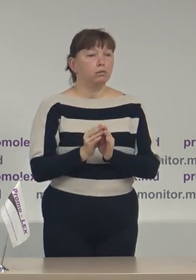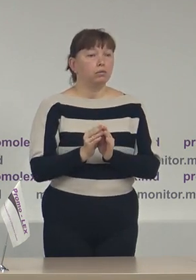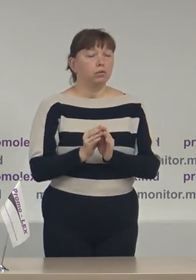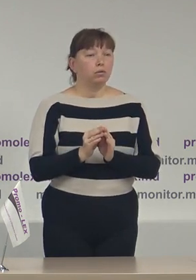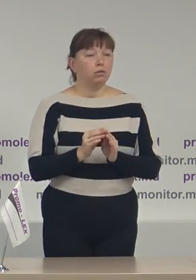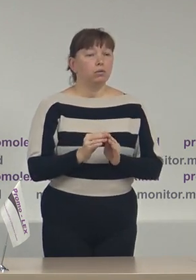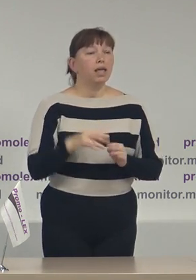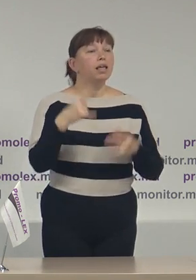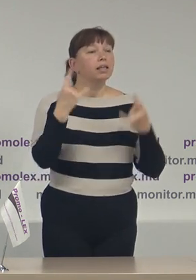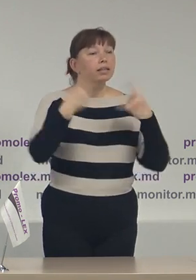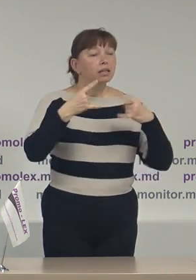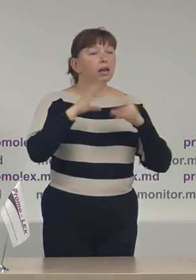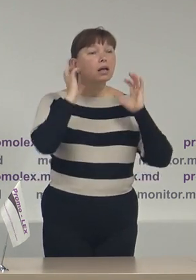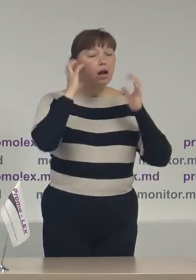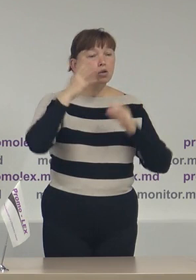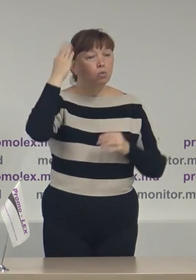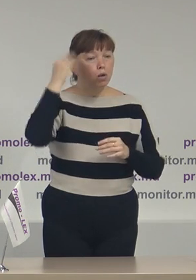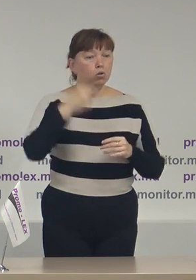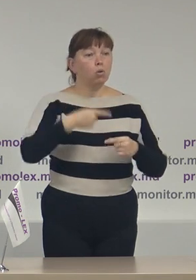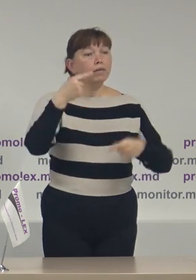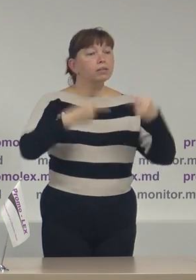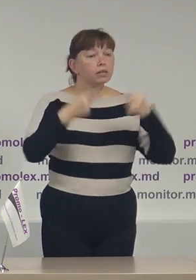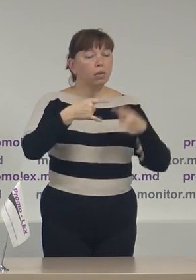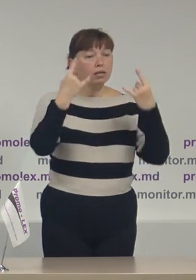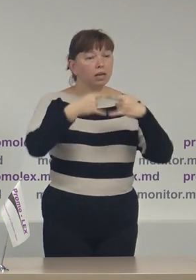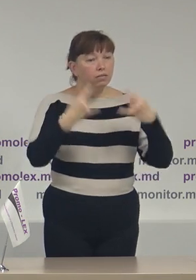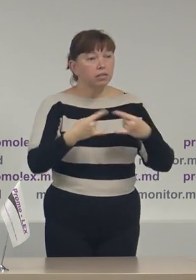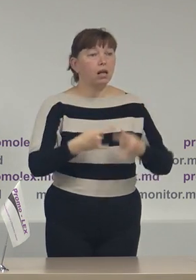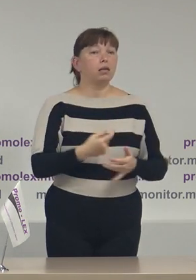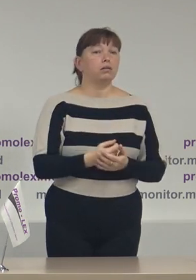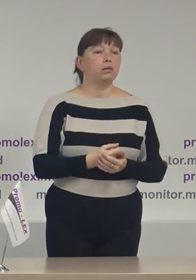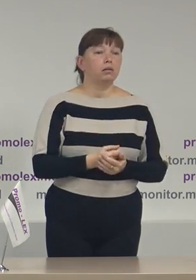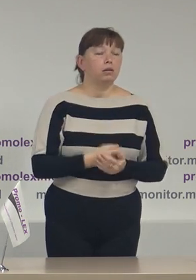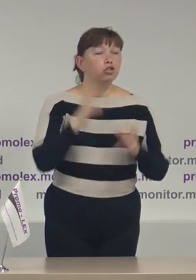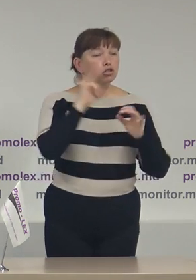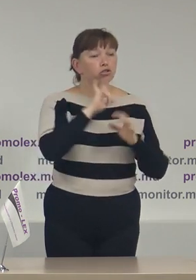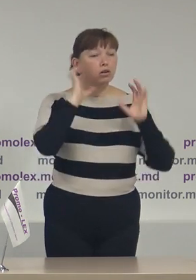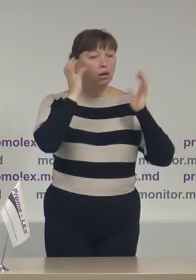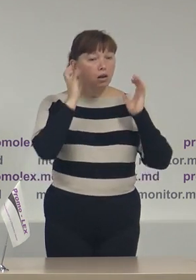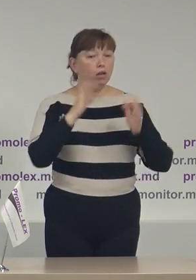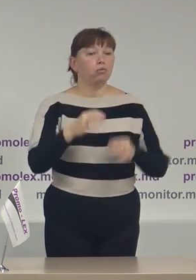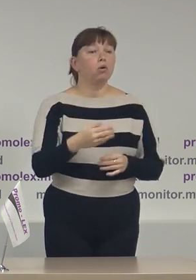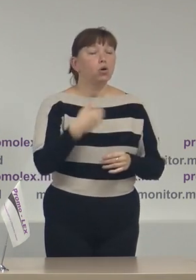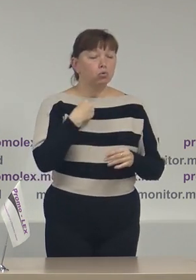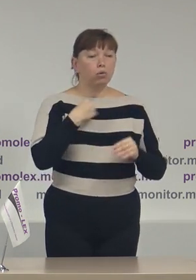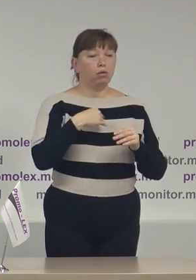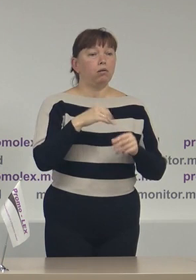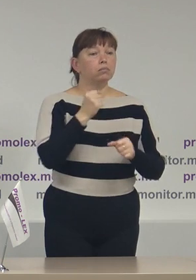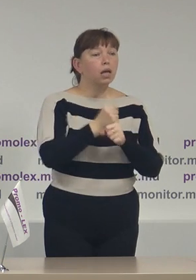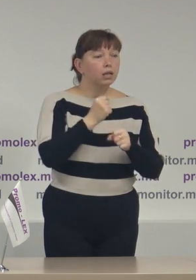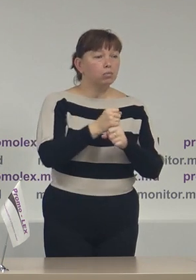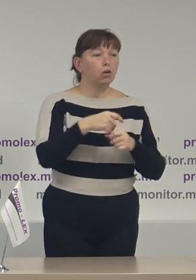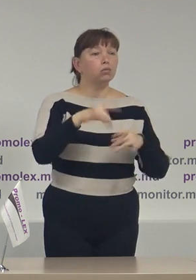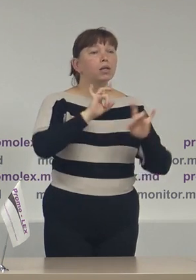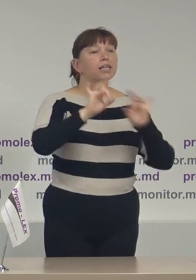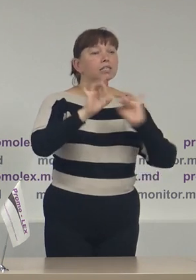Teleradio Moldova dezbateri televizate și radio. Noi am elaborat un spot